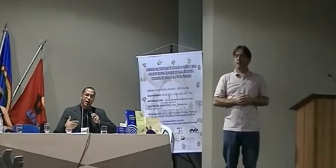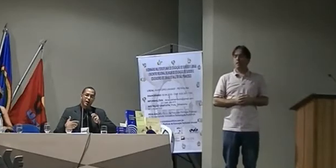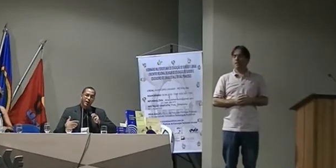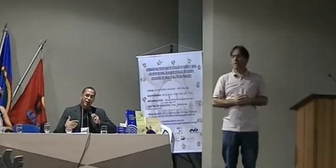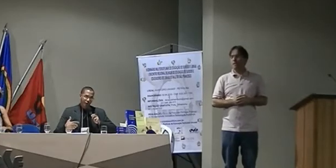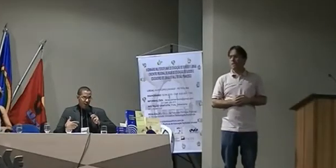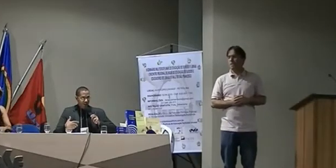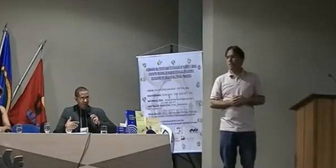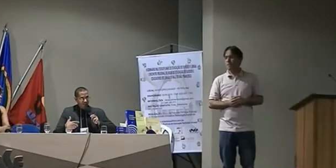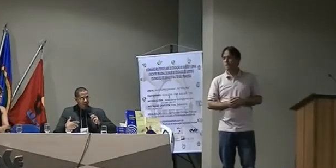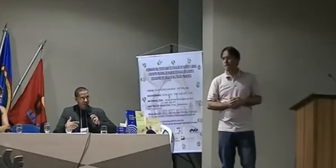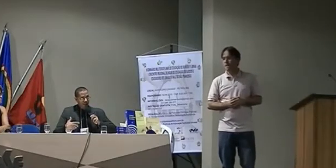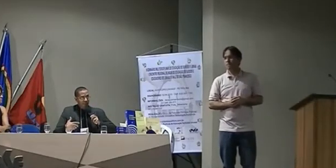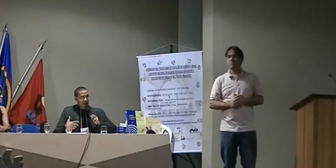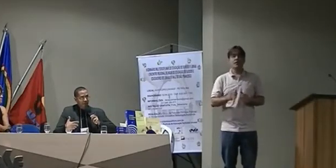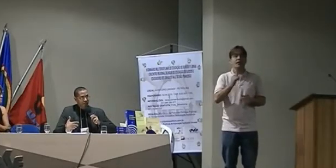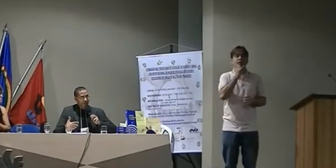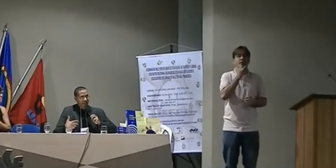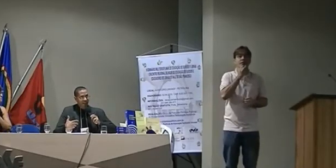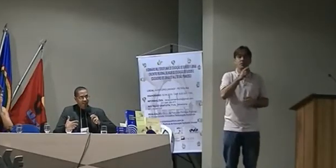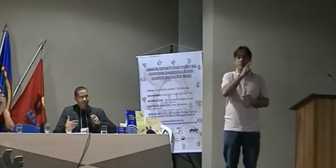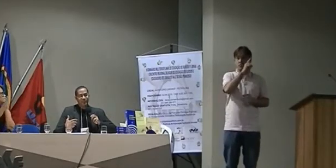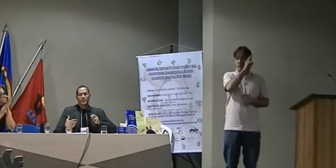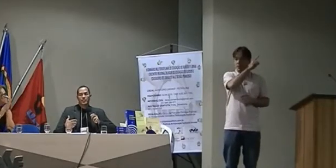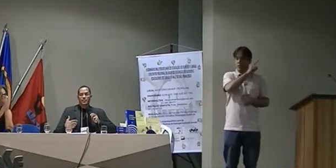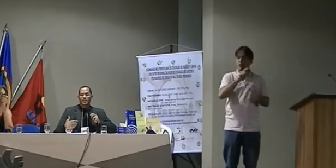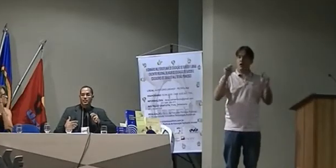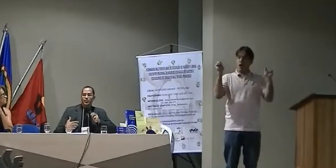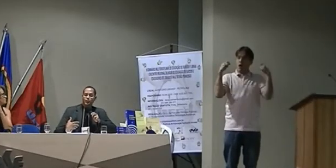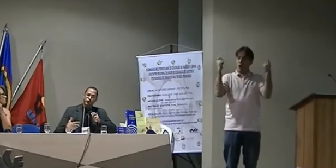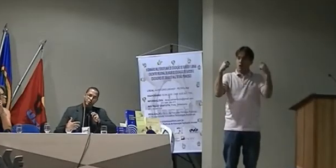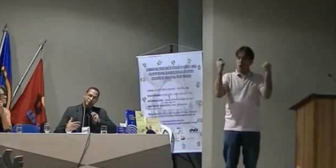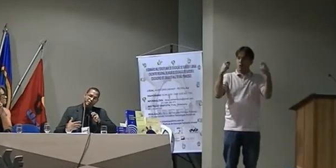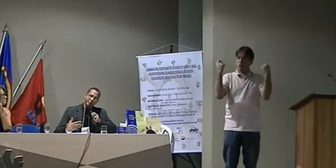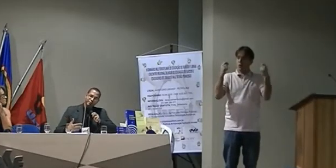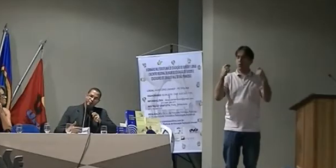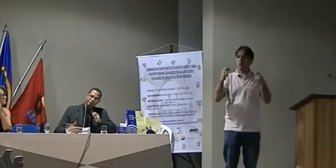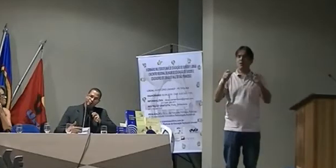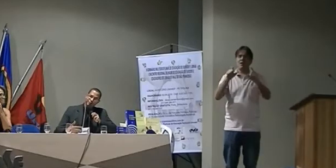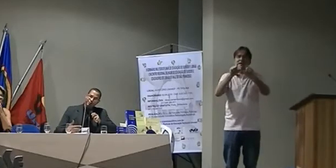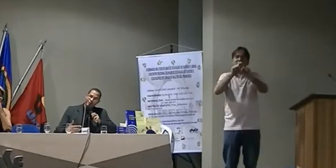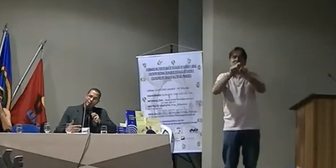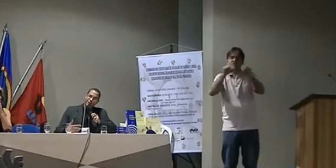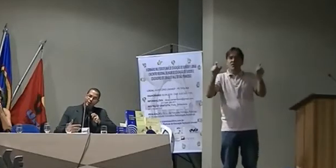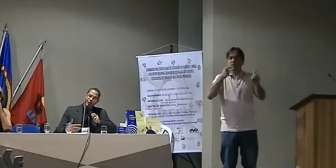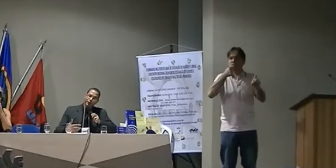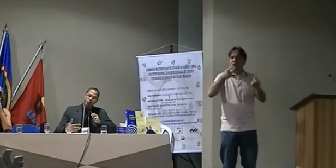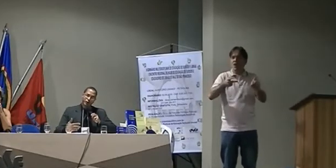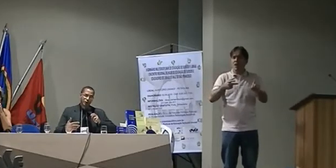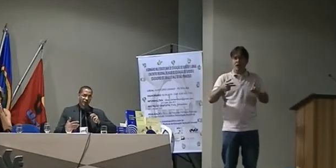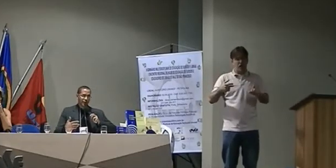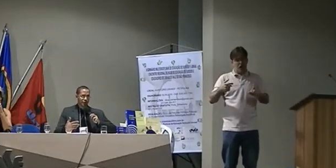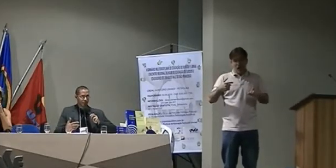a frase que é mais repetida é essa eu não estou preparado. Eu não sou professor para isso.